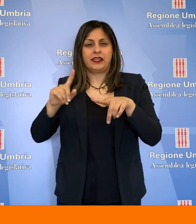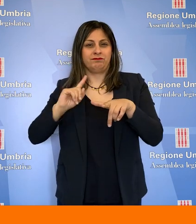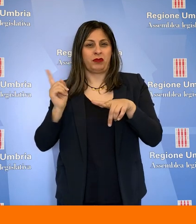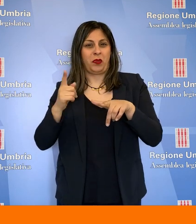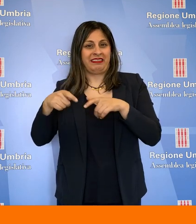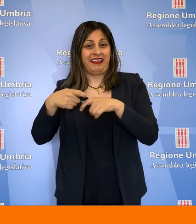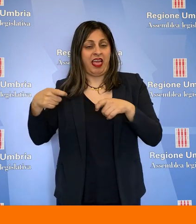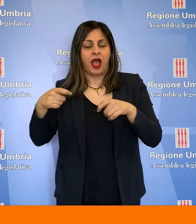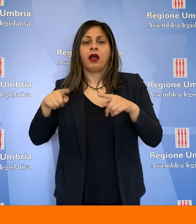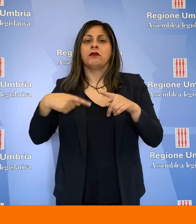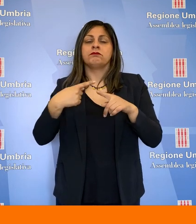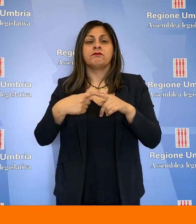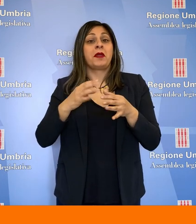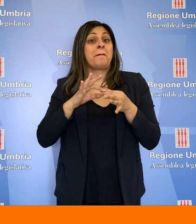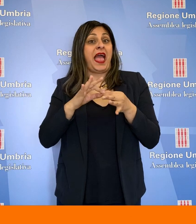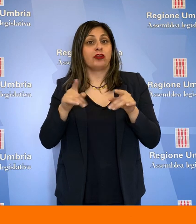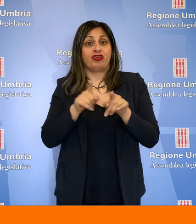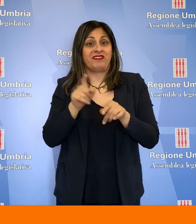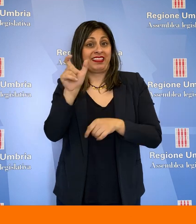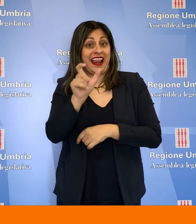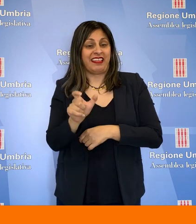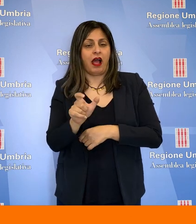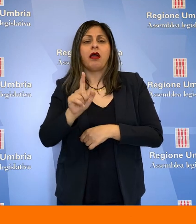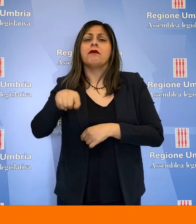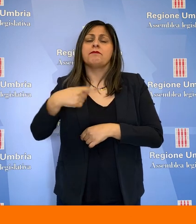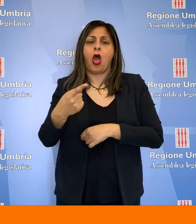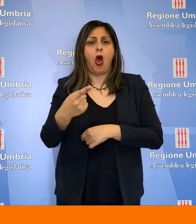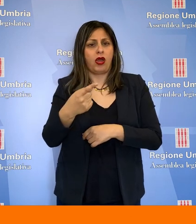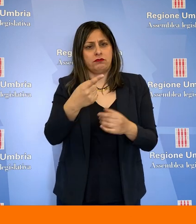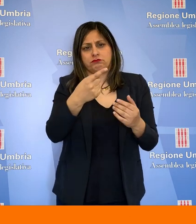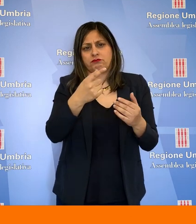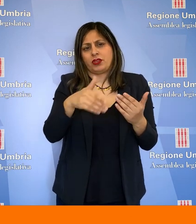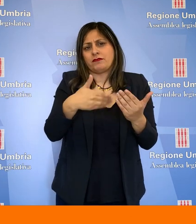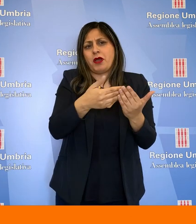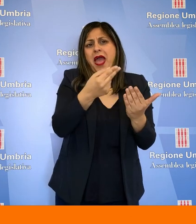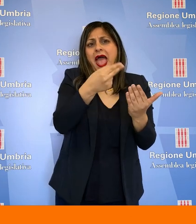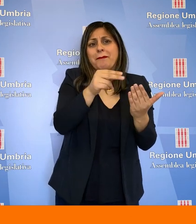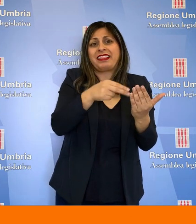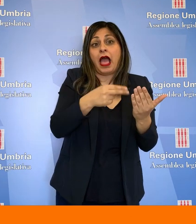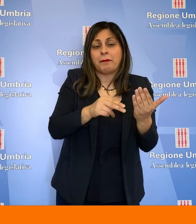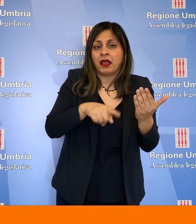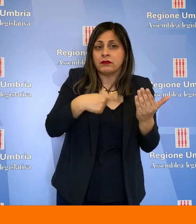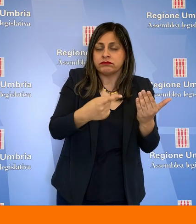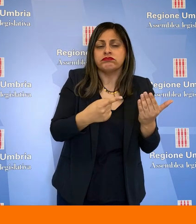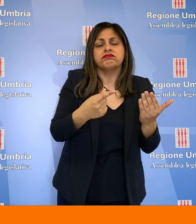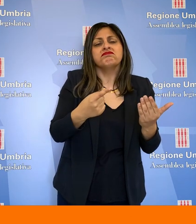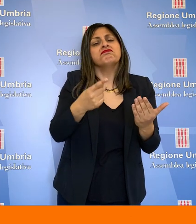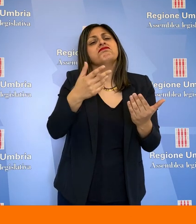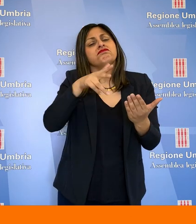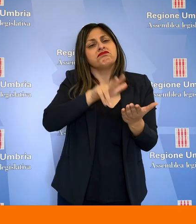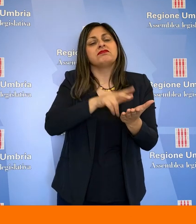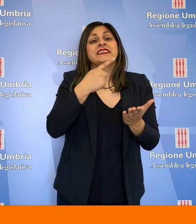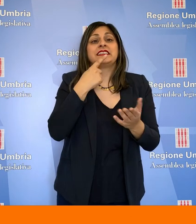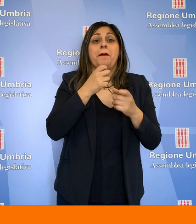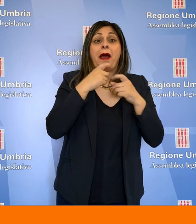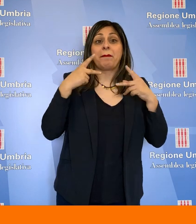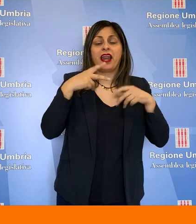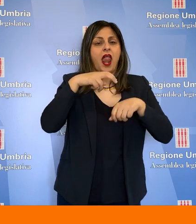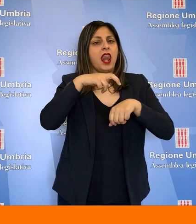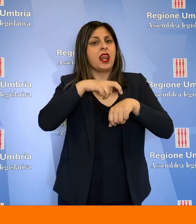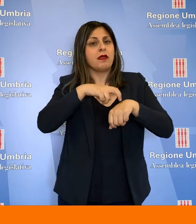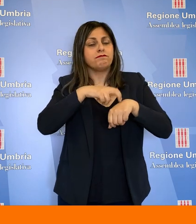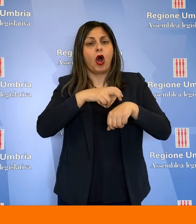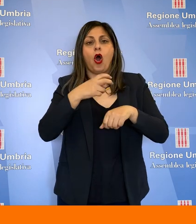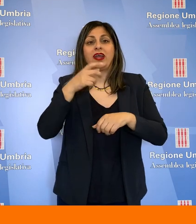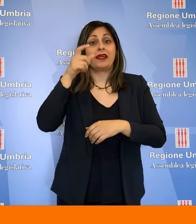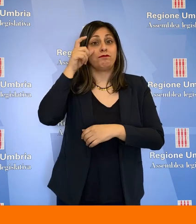Melasecche, Francesca Pepucci e Eugenio Rondini, tutti della Lega, e le onora pace di Fratelli d'Italia. E poi si sono aggiunti, dopo averla emendata,